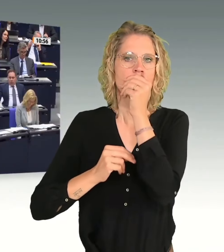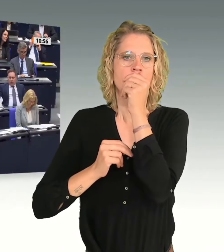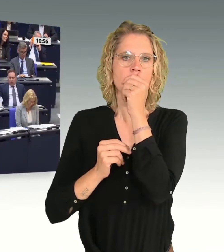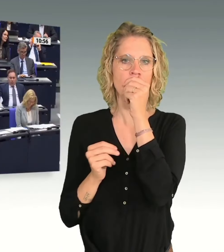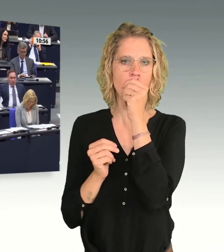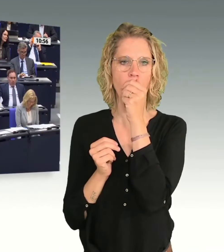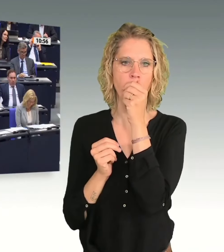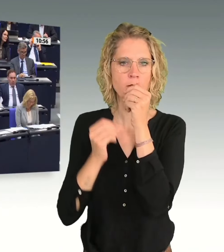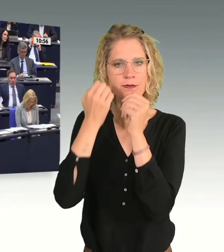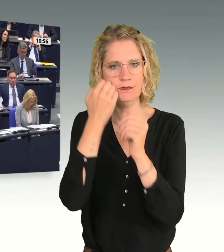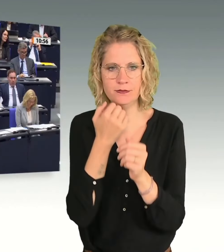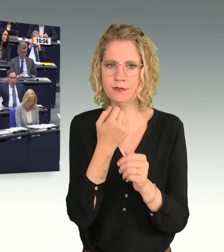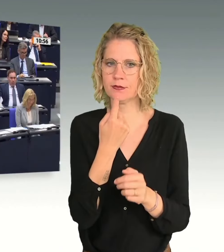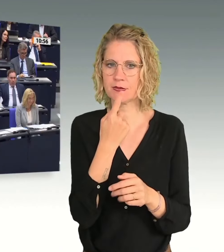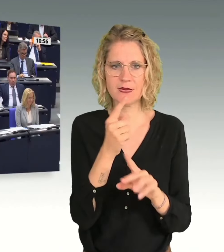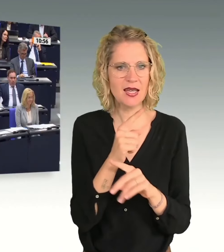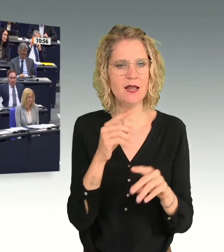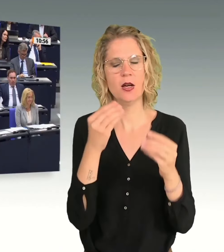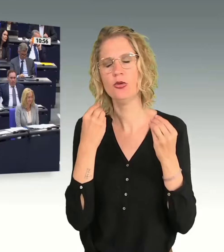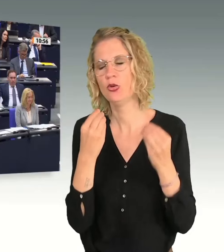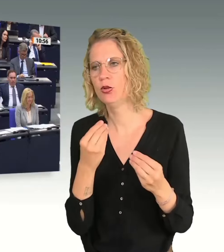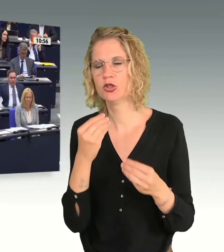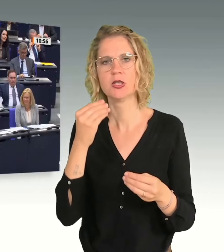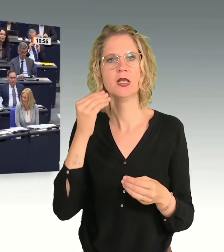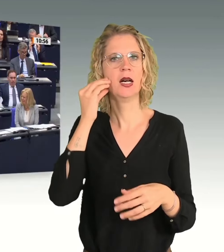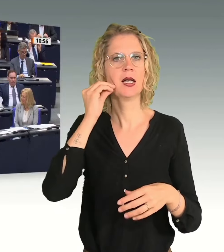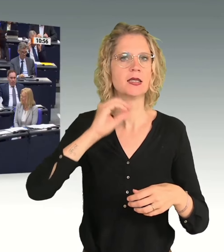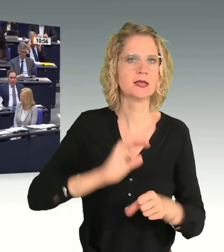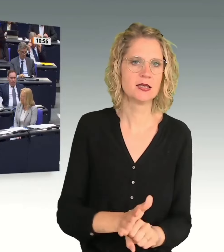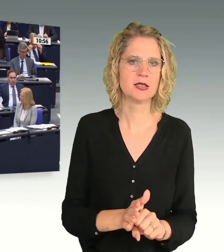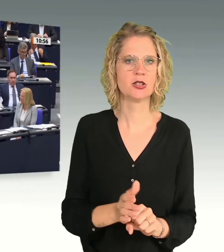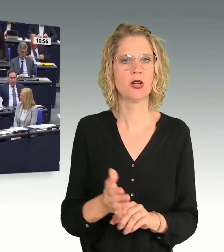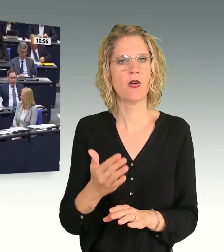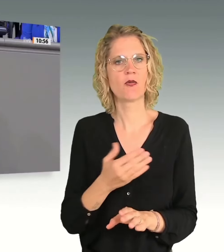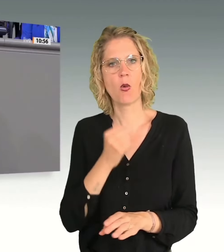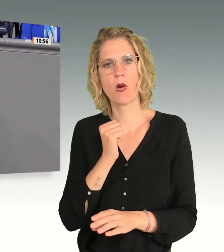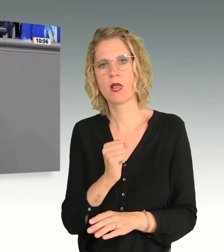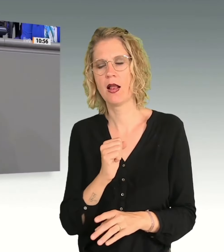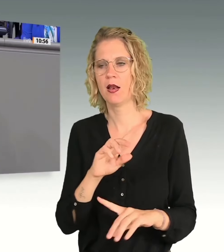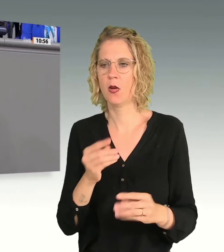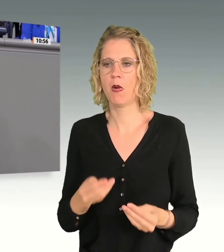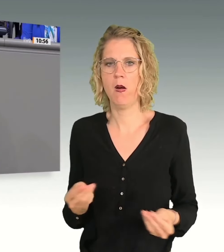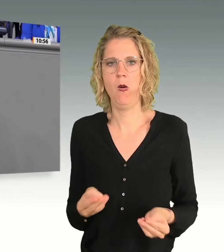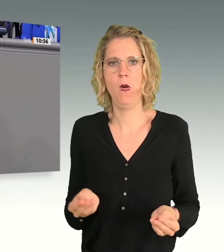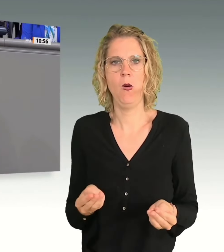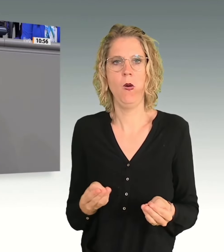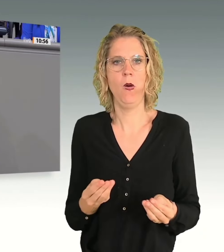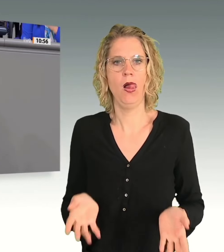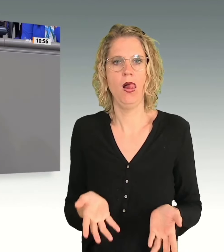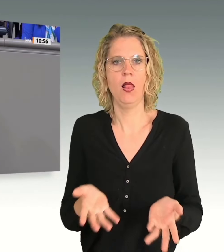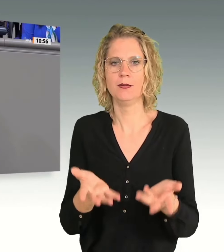kulturalisieren oder rassistische Ressentiments bedienen, jede